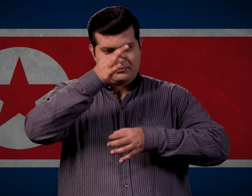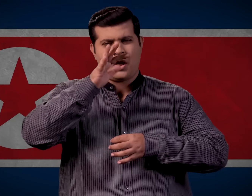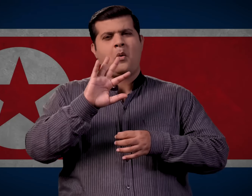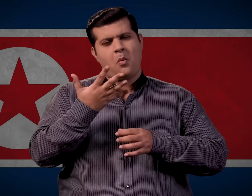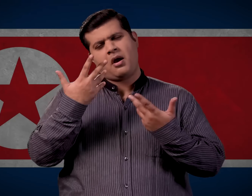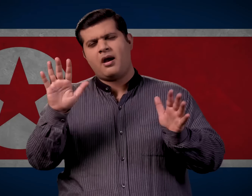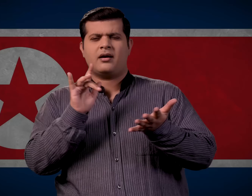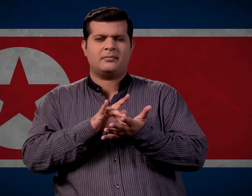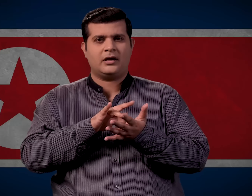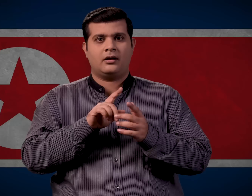वे हिल ना सके